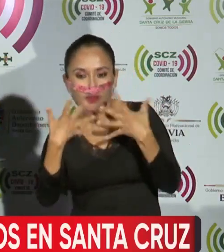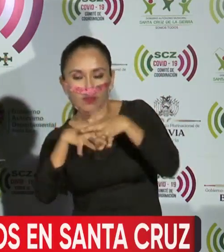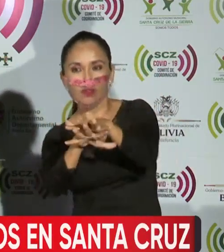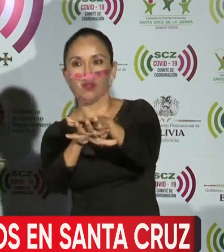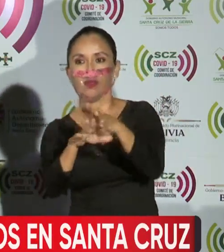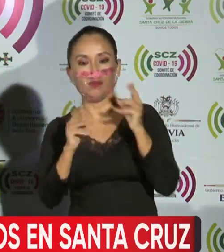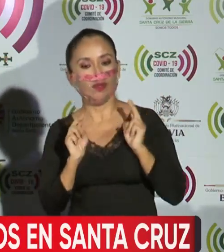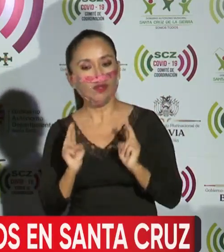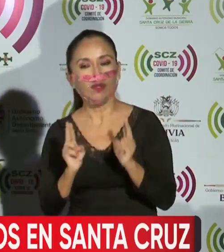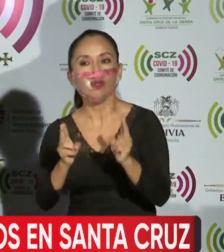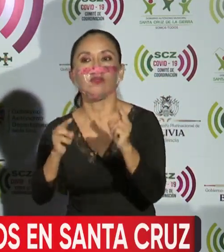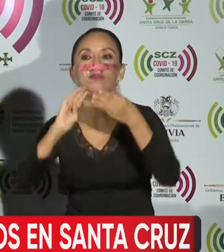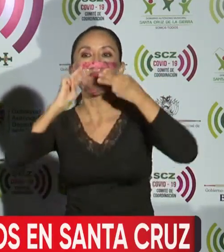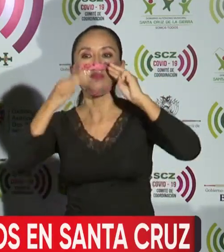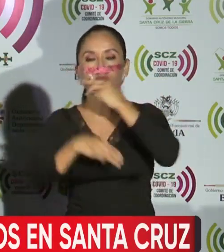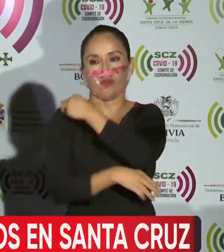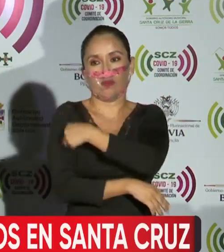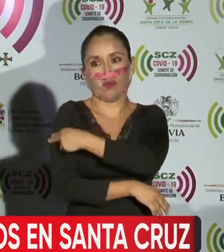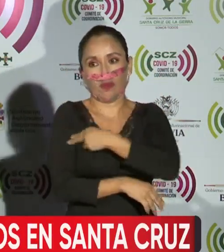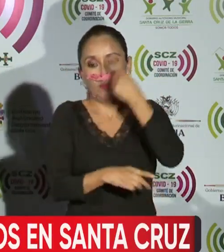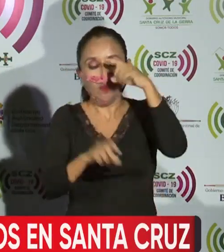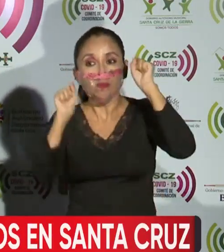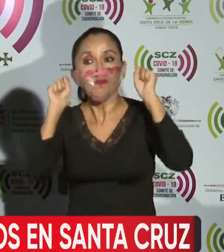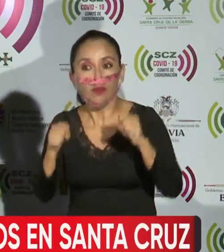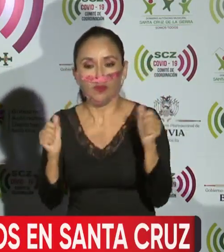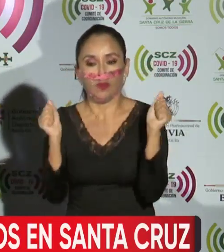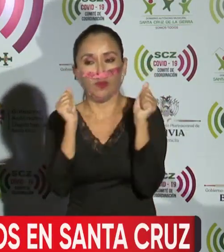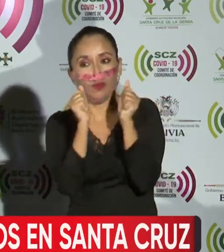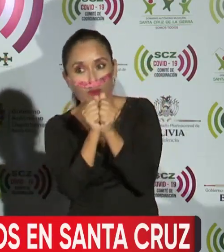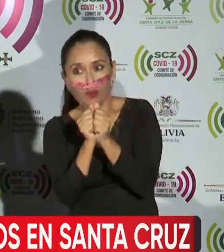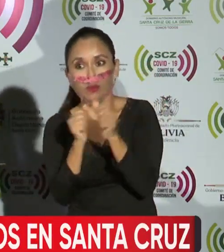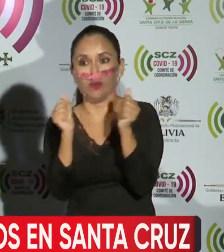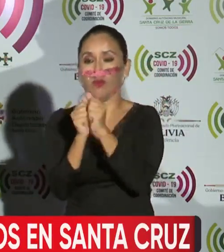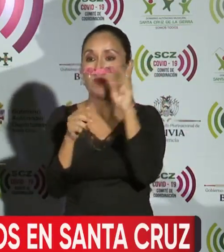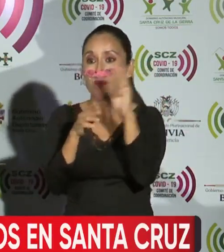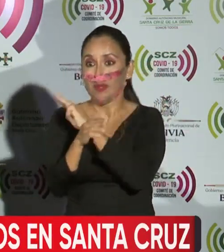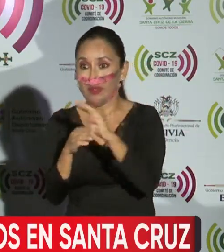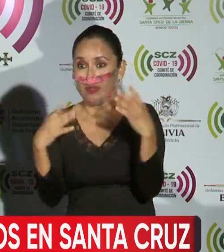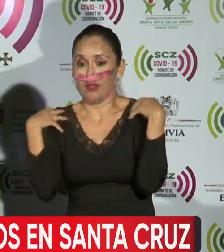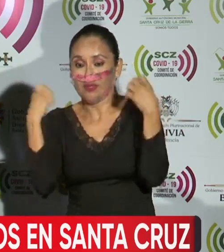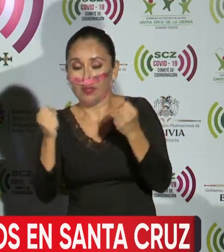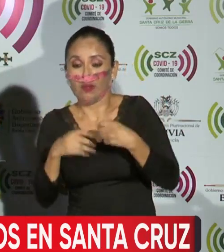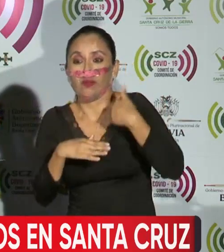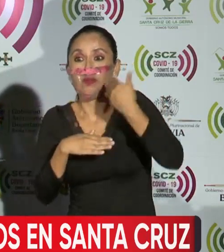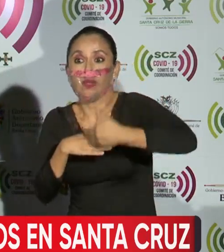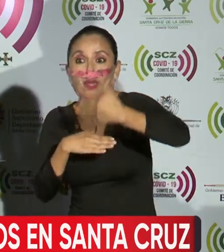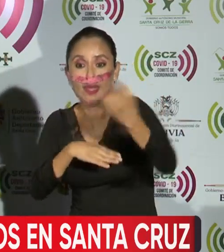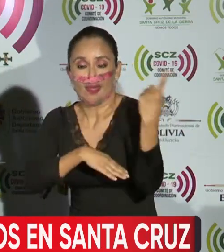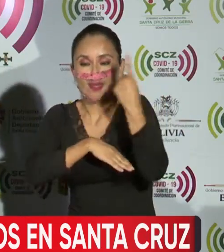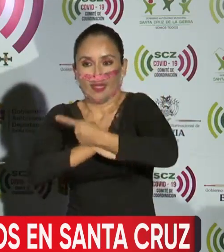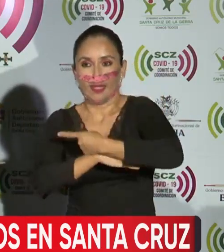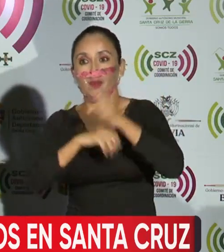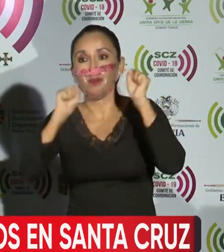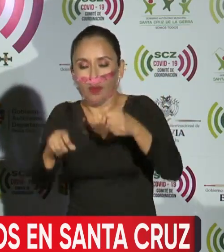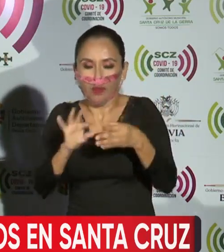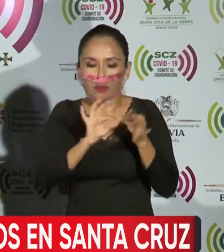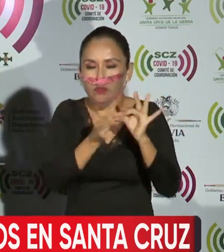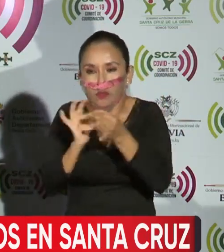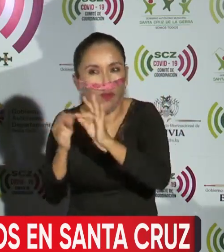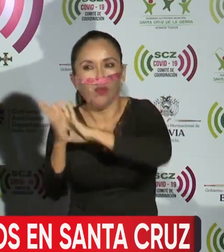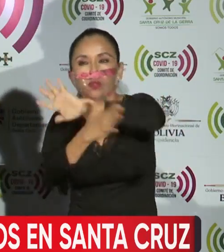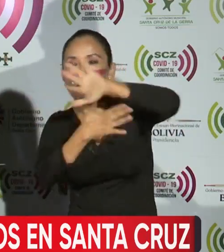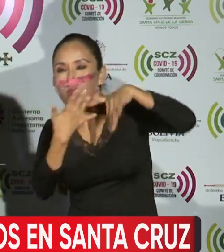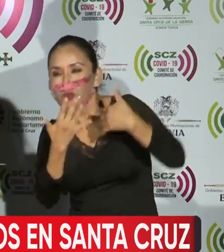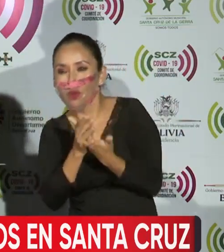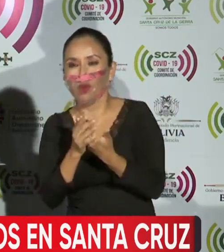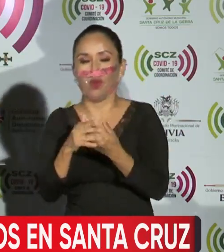marcha del hospital de Montero para que conjuntamente con el Ministerio de Salud en los próximos días se puedan resolver todas las